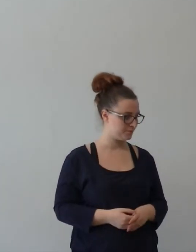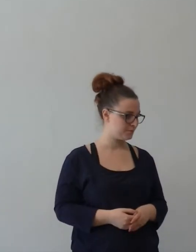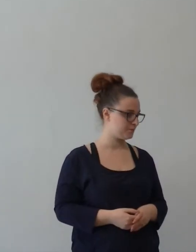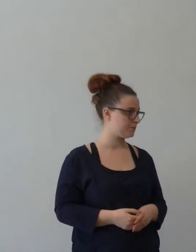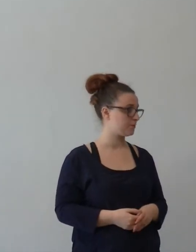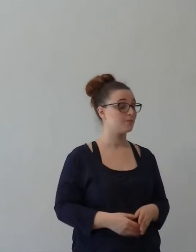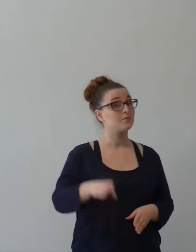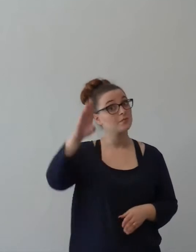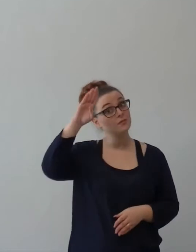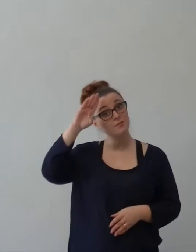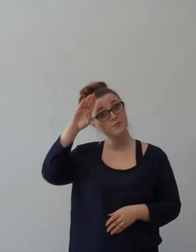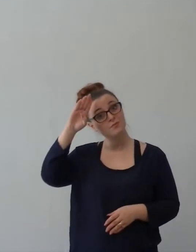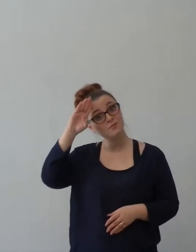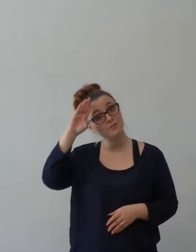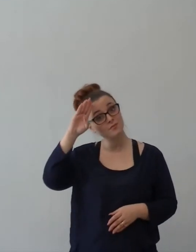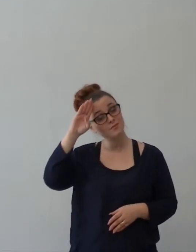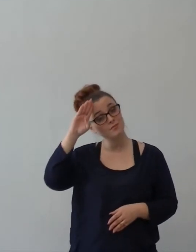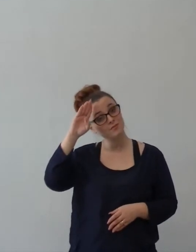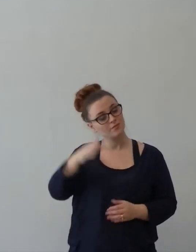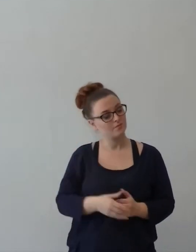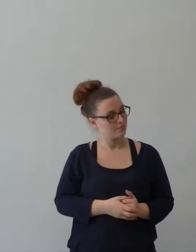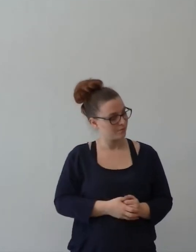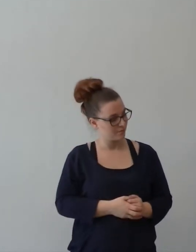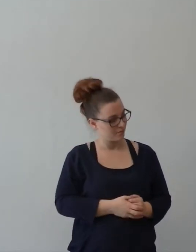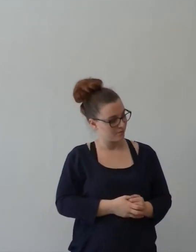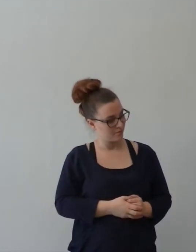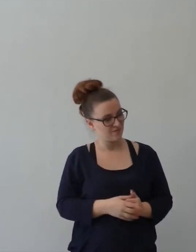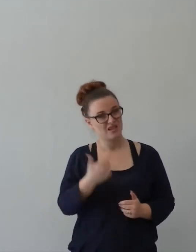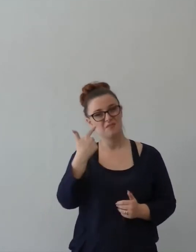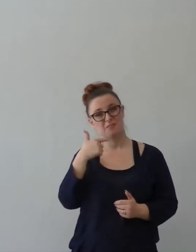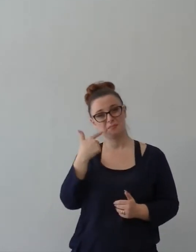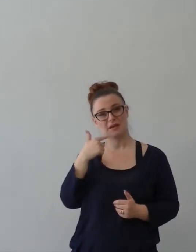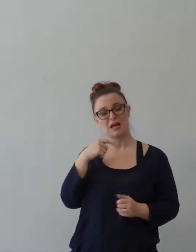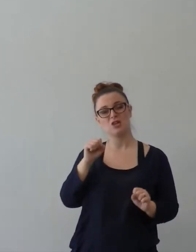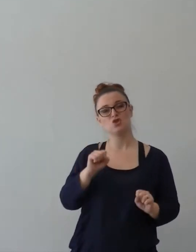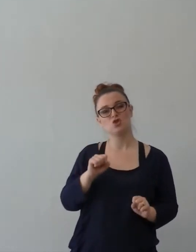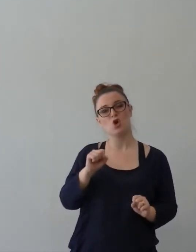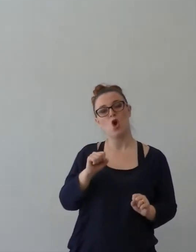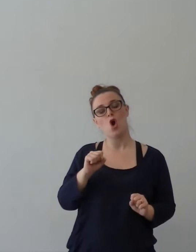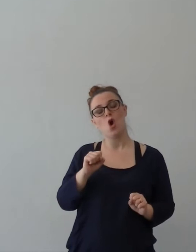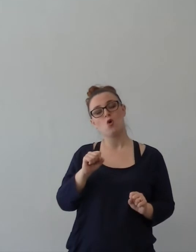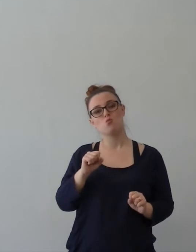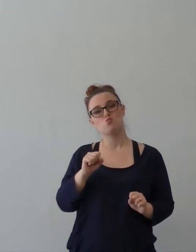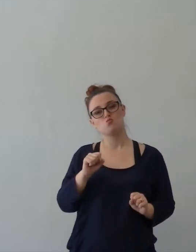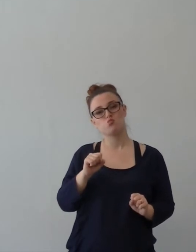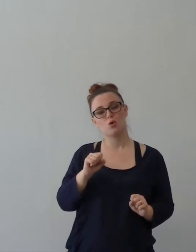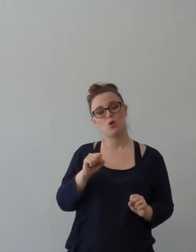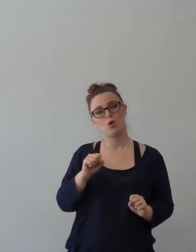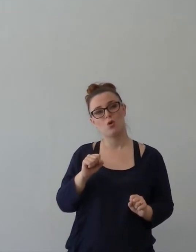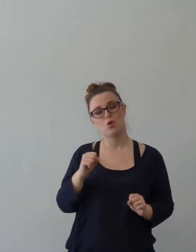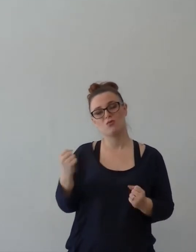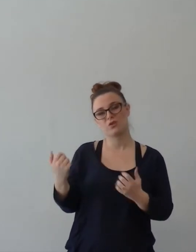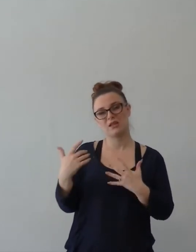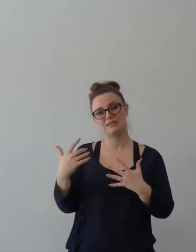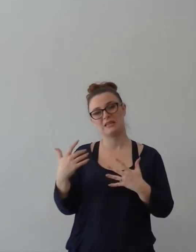Però attenzione, attenzione. Il peccato non guasta a festa. Il peccato è morto. E